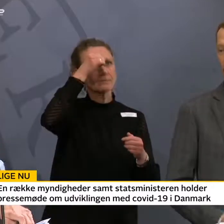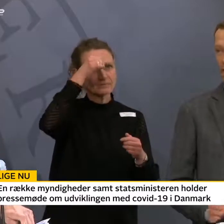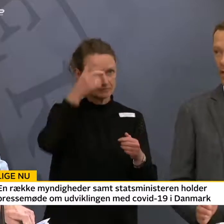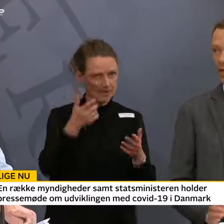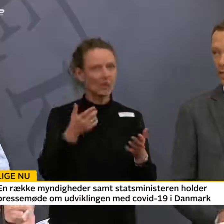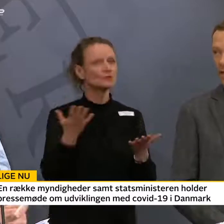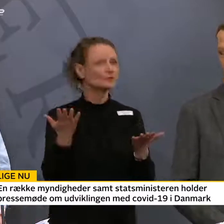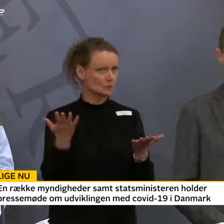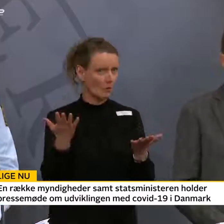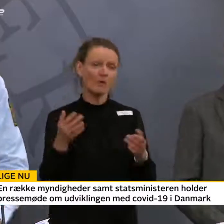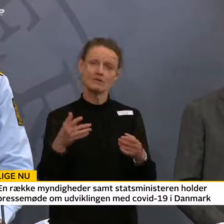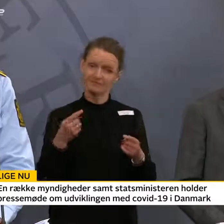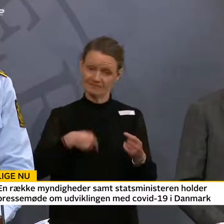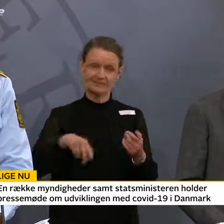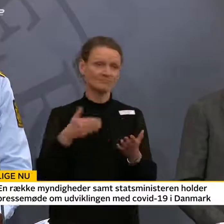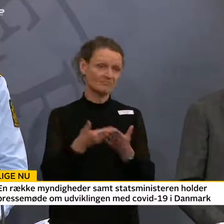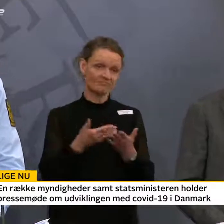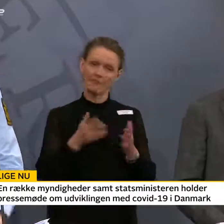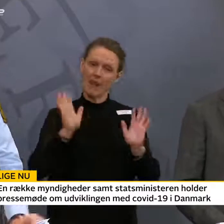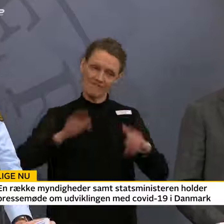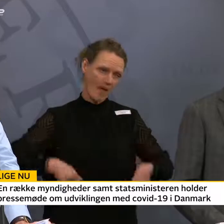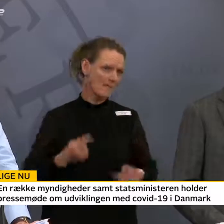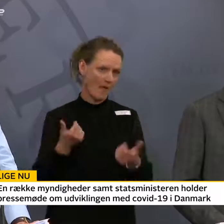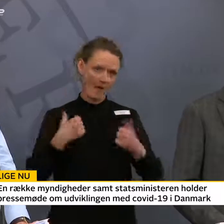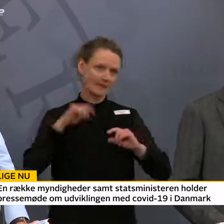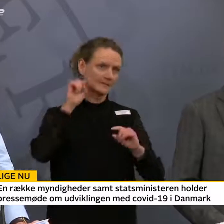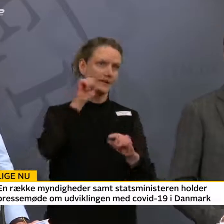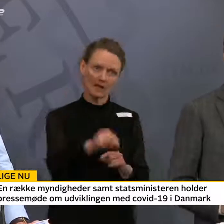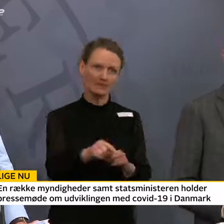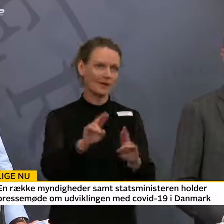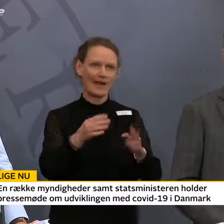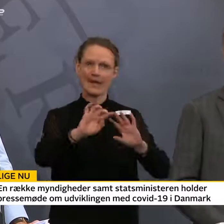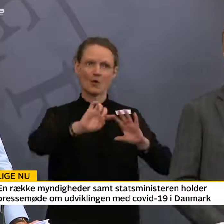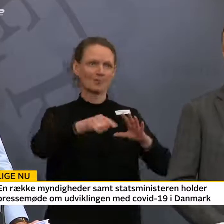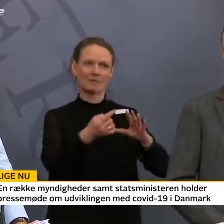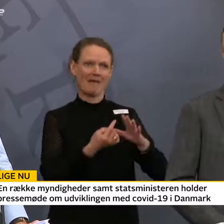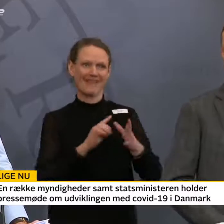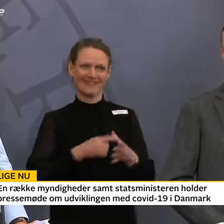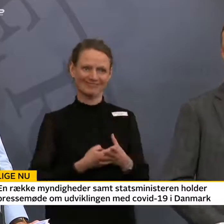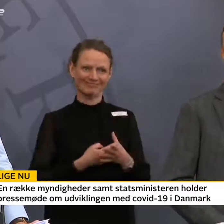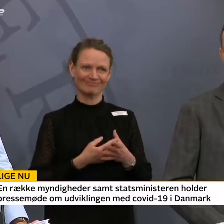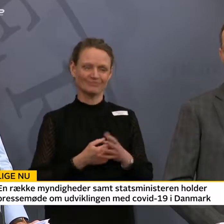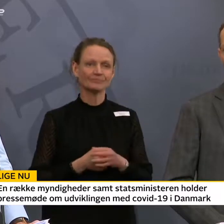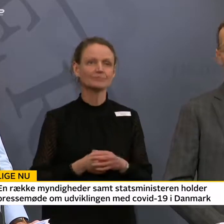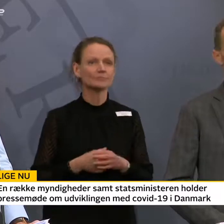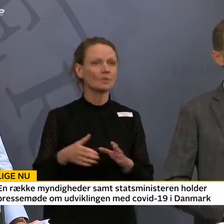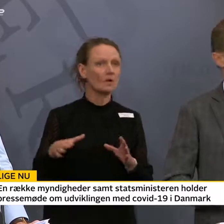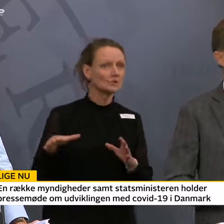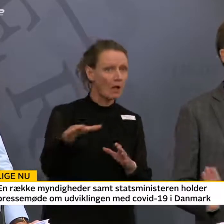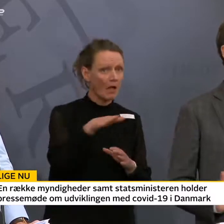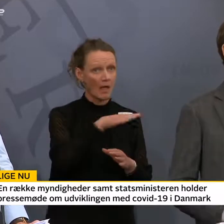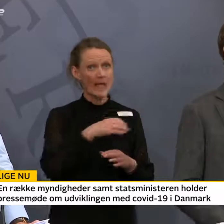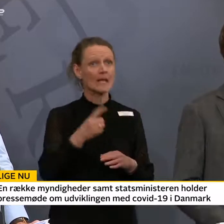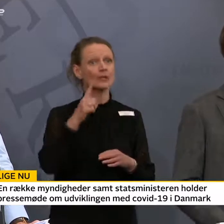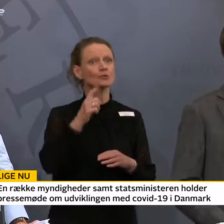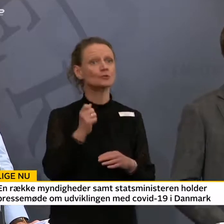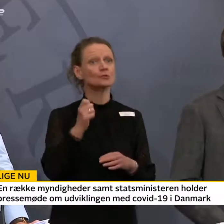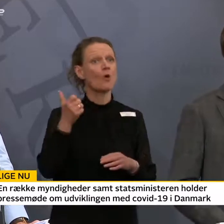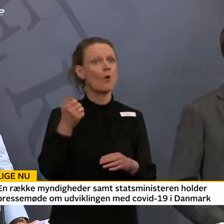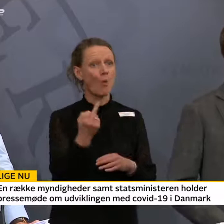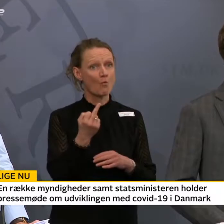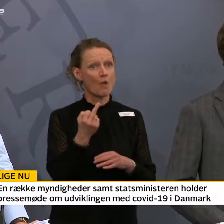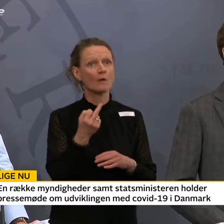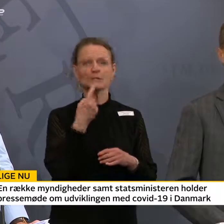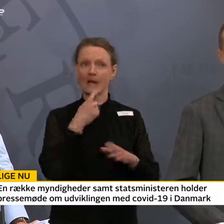med at særde ud, du kan simpelthen ikke komme ind i lande, så bliv også hjemme herfra. Og endelig så lægger vi hele Tyrol, siger vi, hold jer fuldstændig væk fra